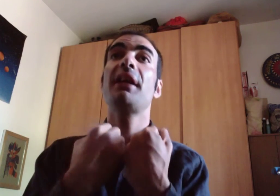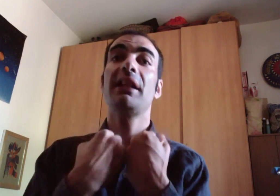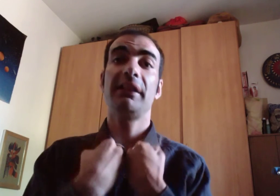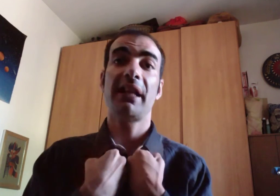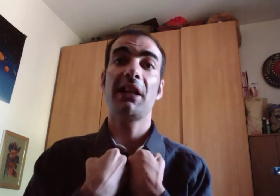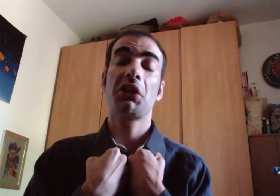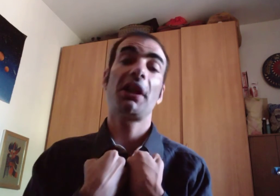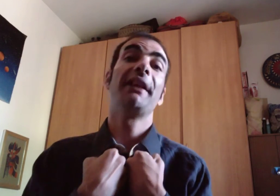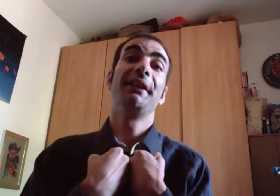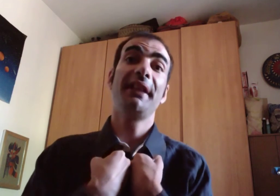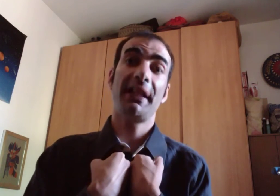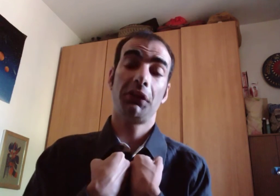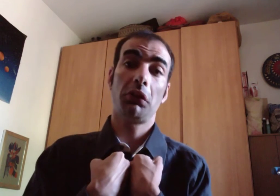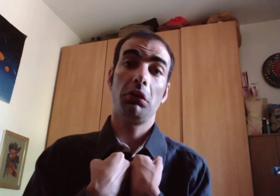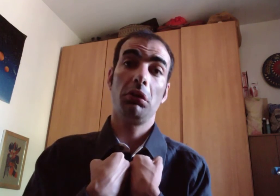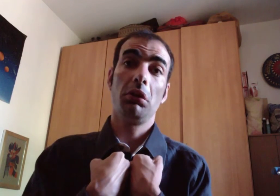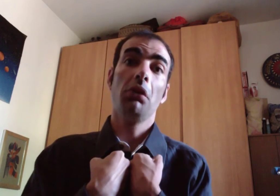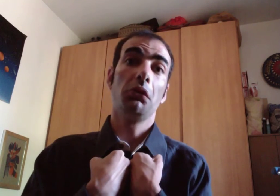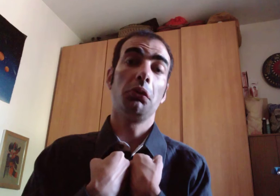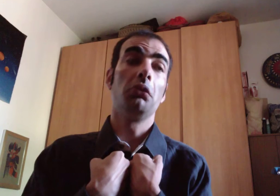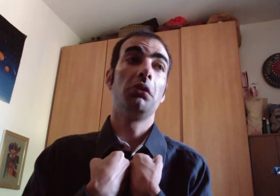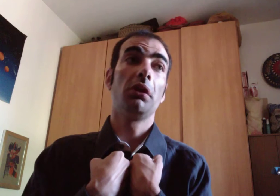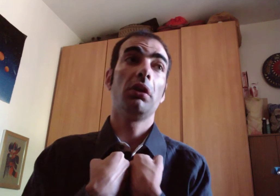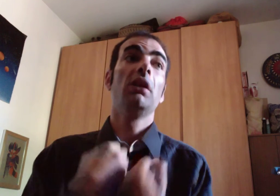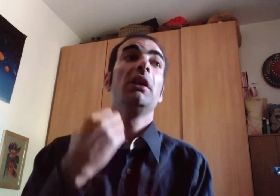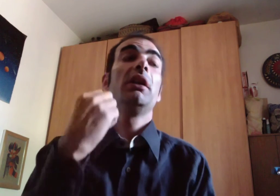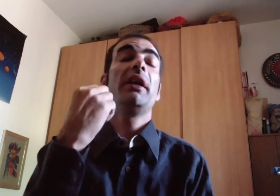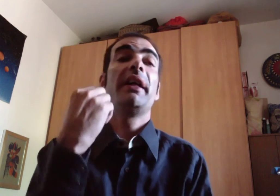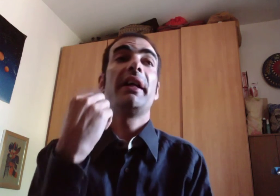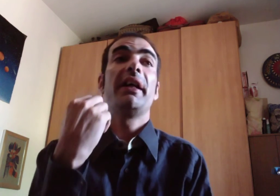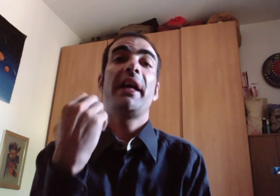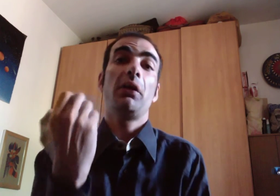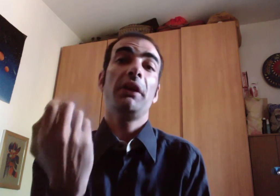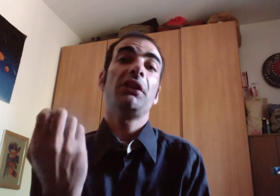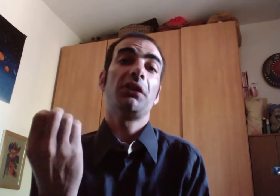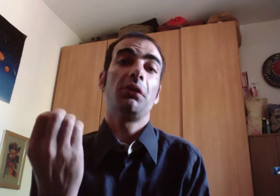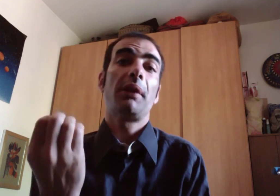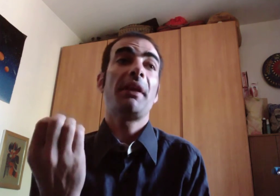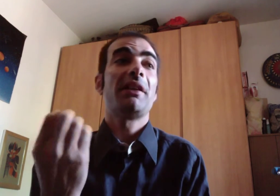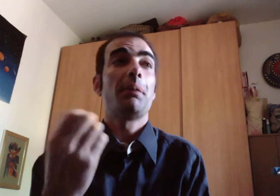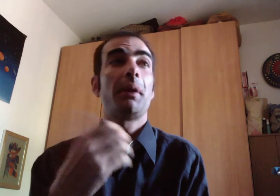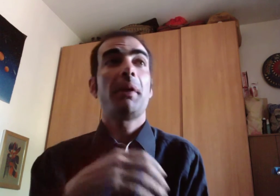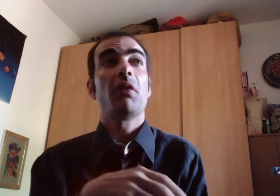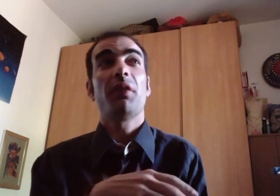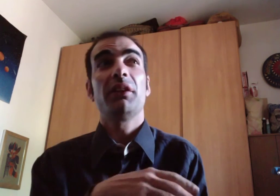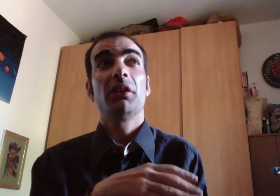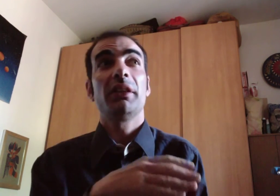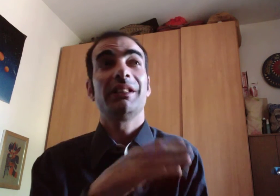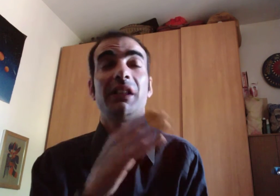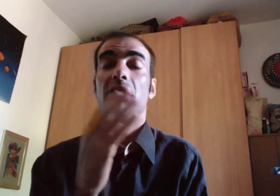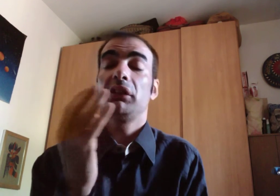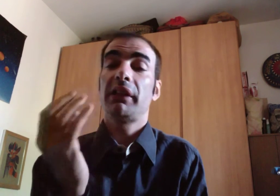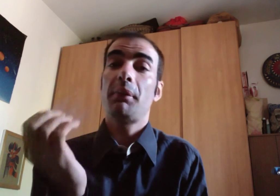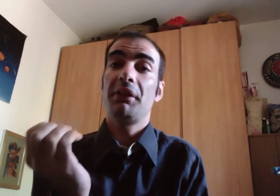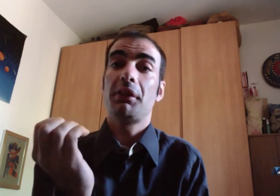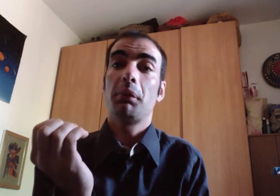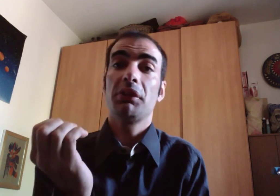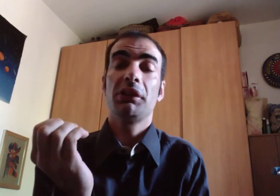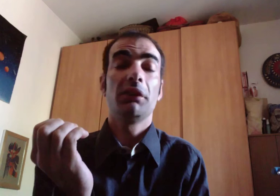realtà c'è dietro tutto e questo sicuramente per me è un fattore straordinariamente positivo